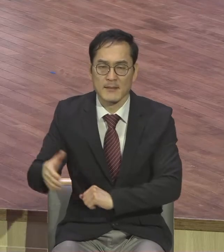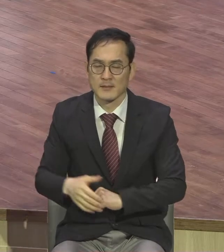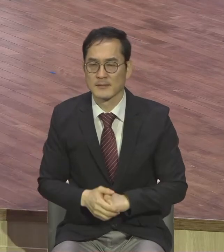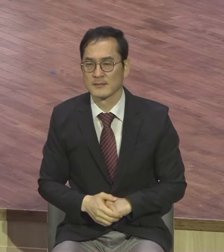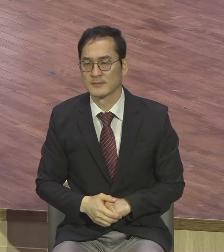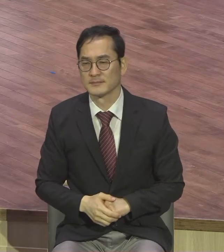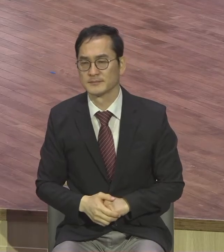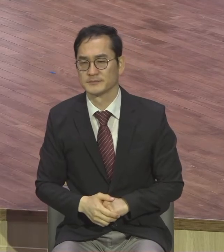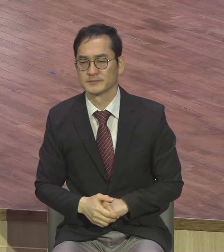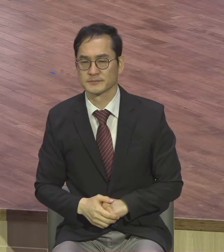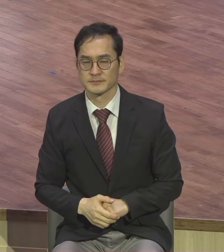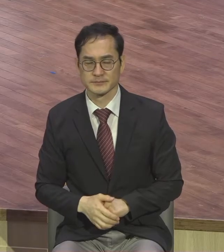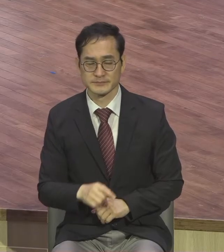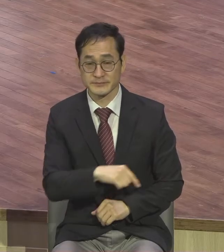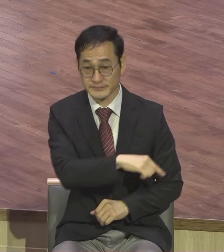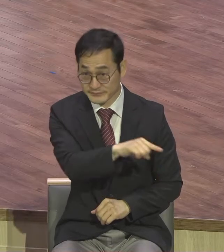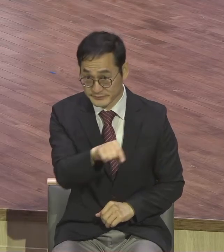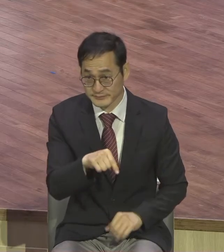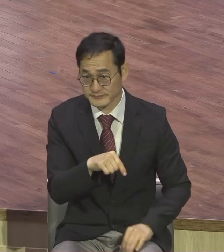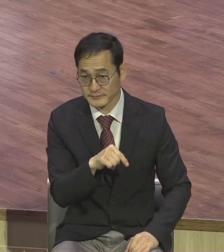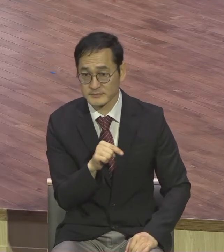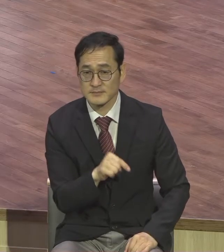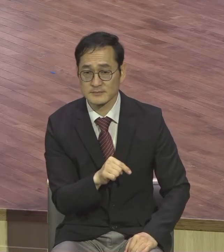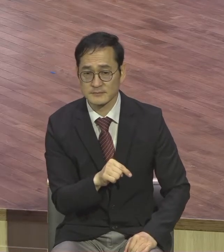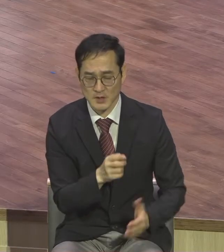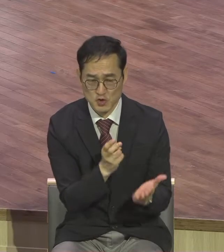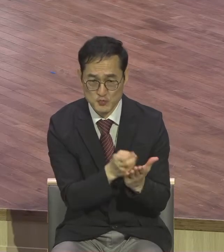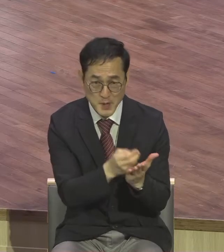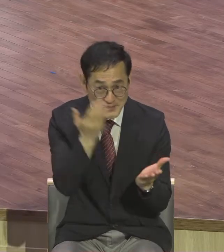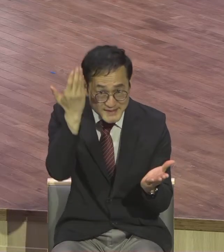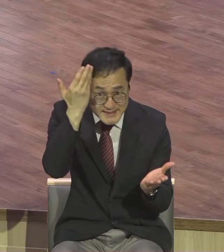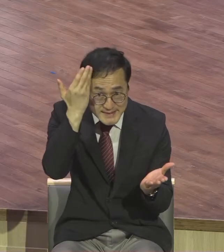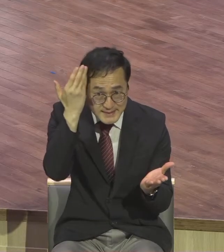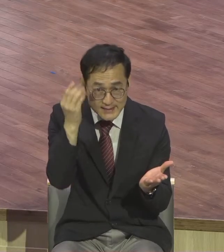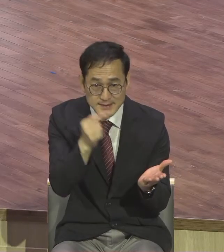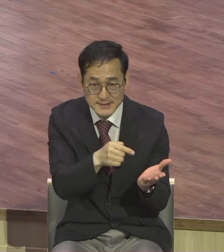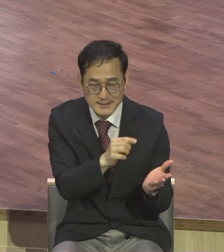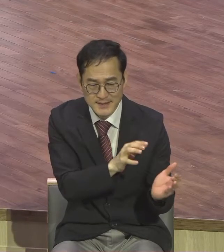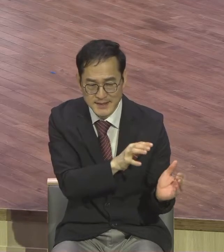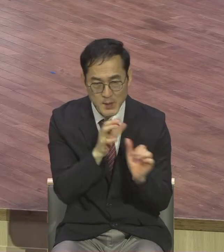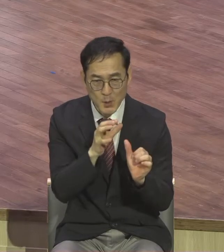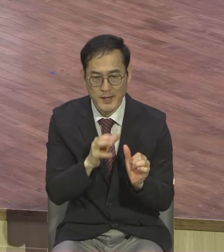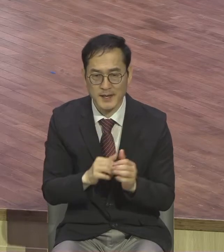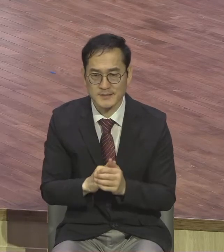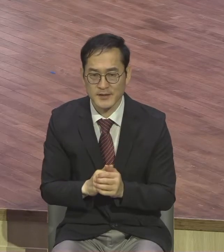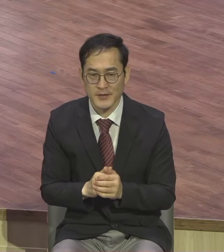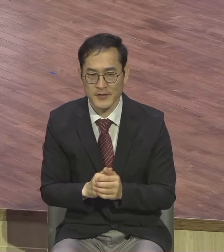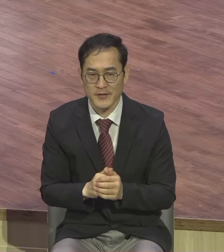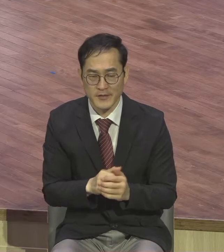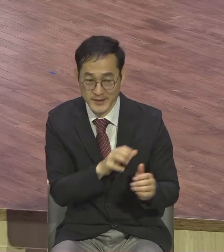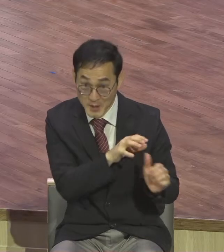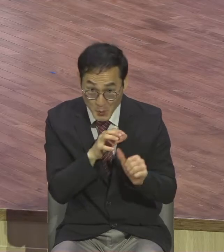그들이 가지고 있는 이 율법지식 전문성을 가지고 총공격을 했지만은